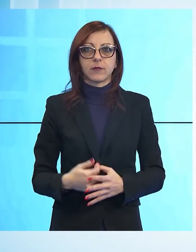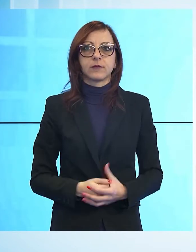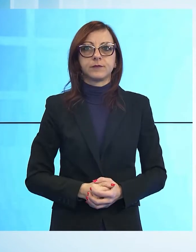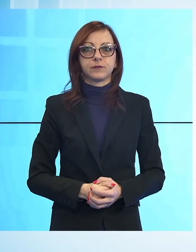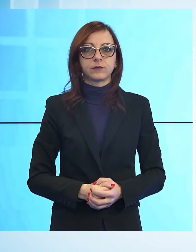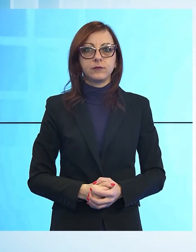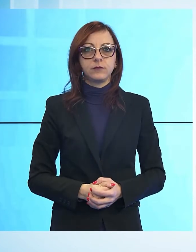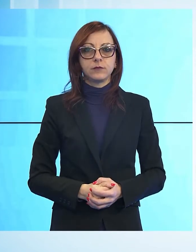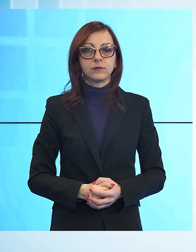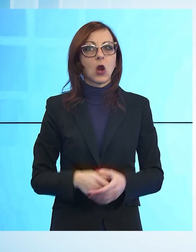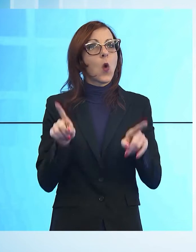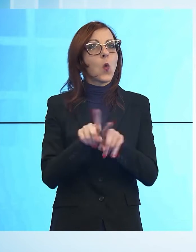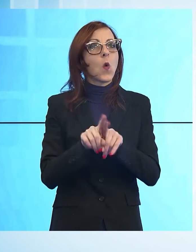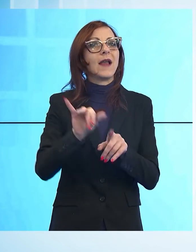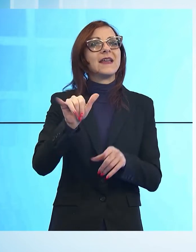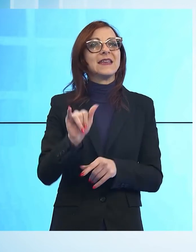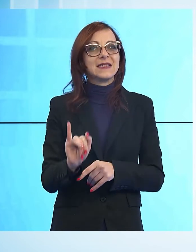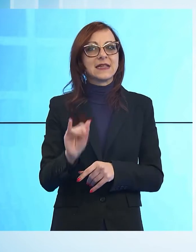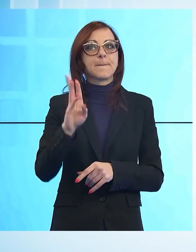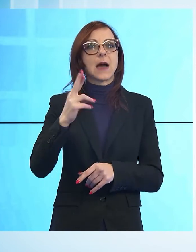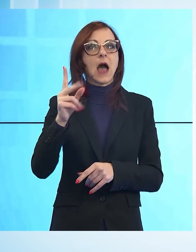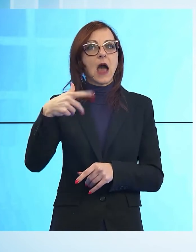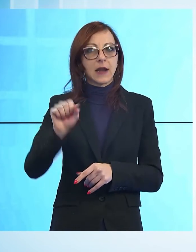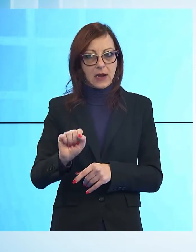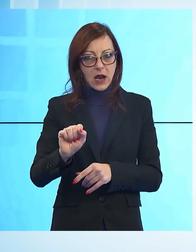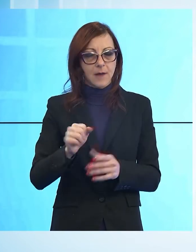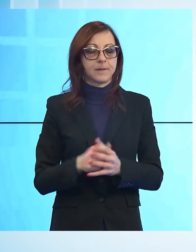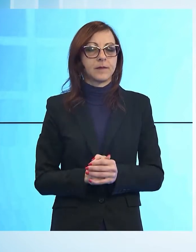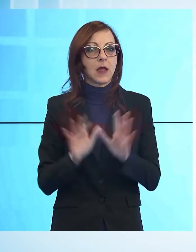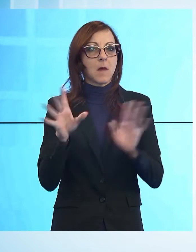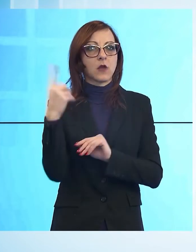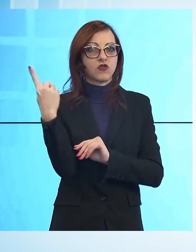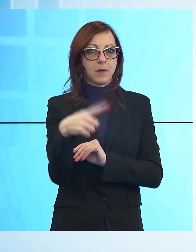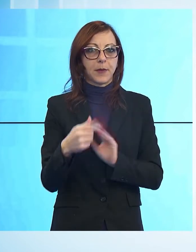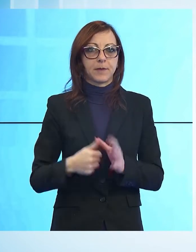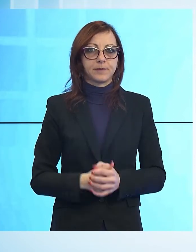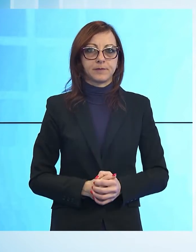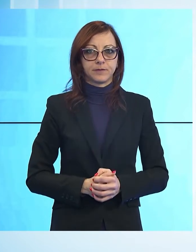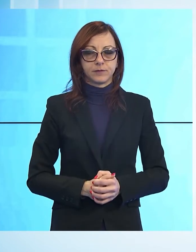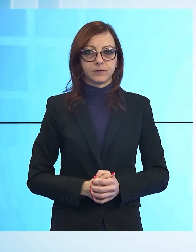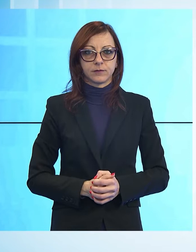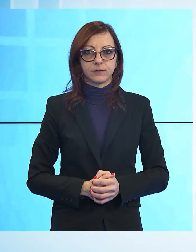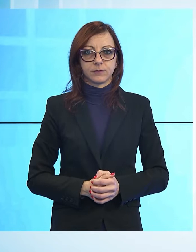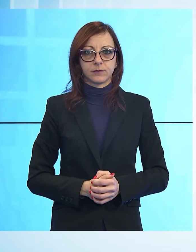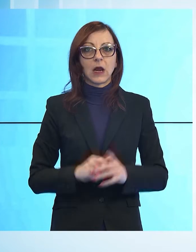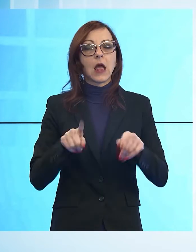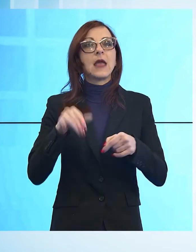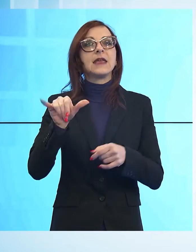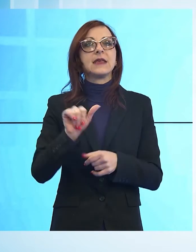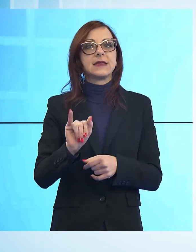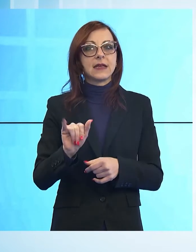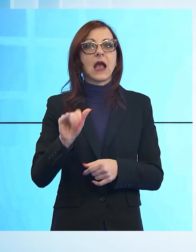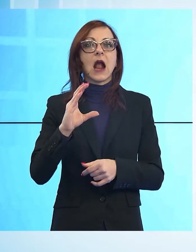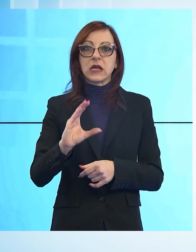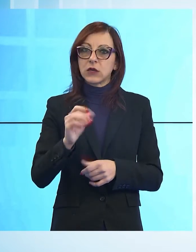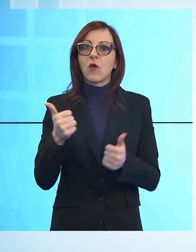Cifre simili anche all'ISI Barga, meno 172 studenti, di cui 78 in DAD, e all'ISI Castelnuovo, dove mancano tra le presenze